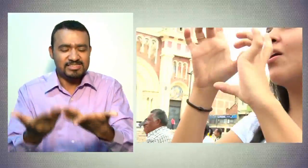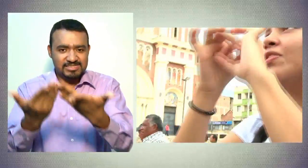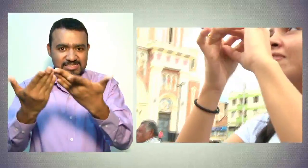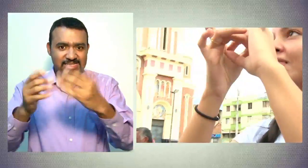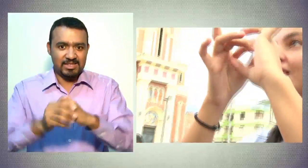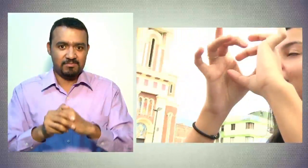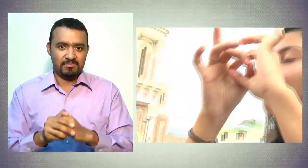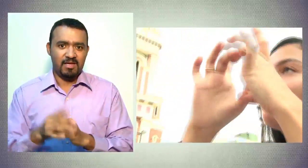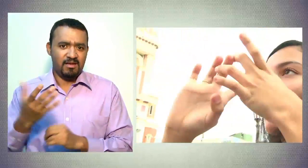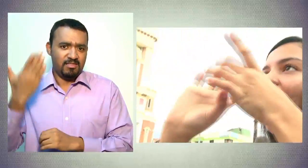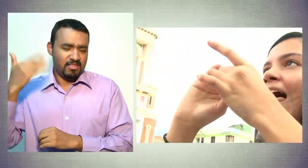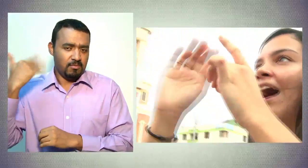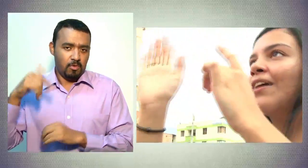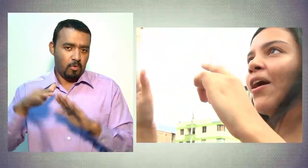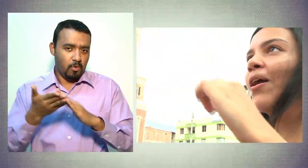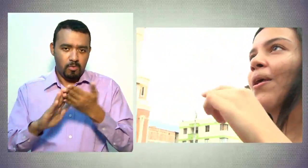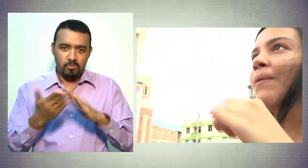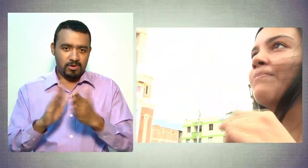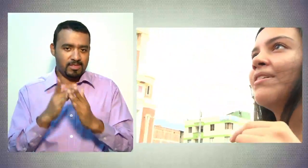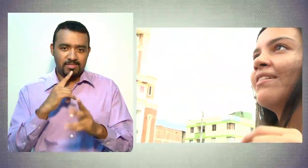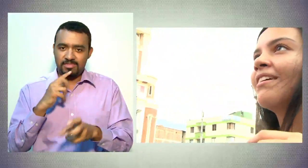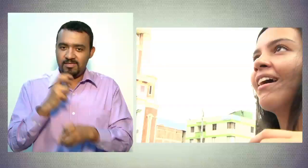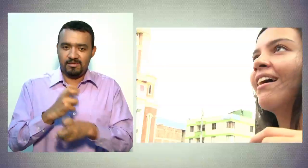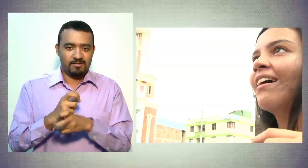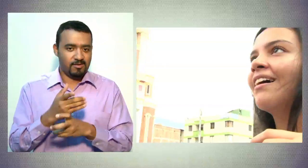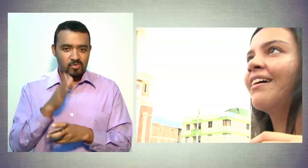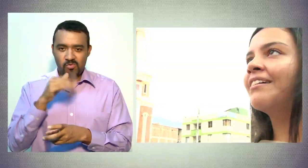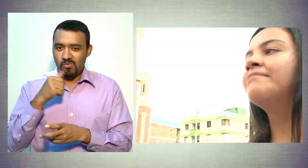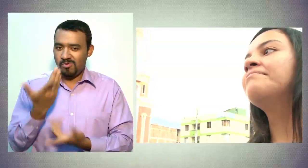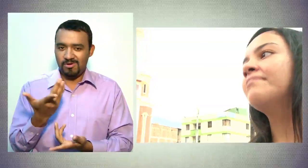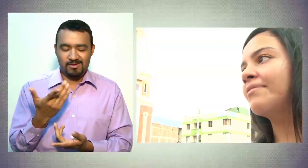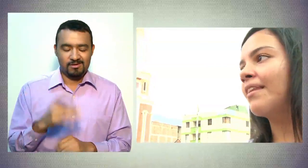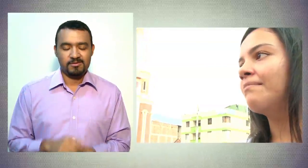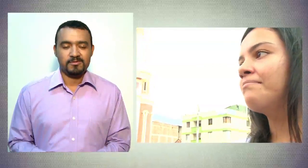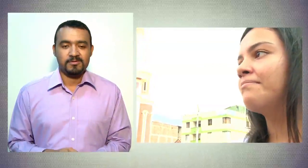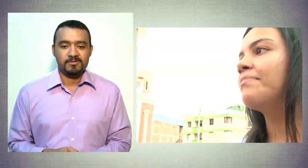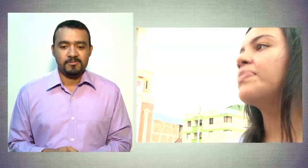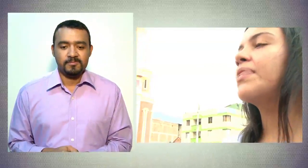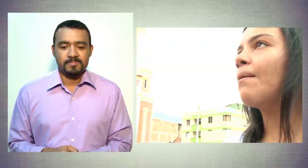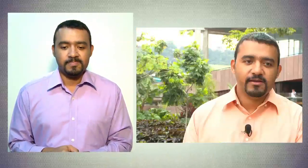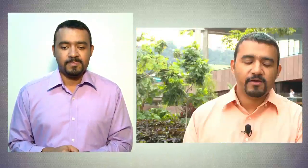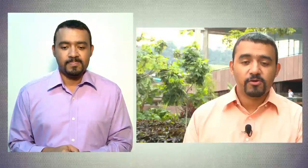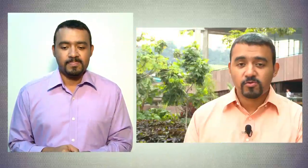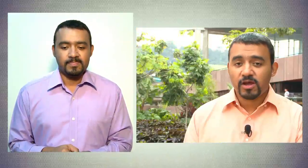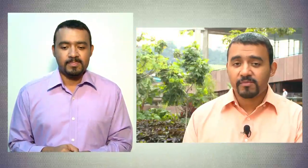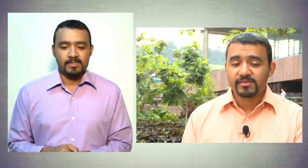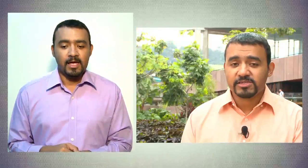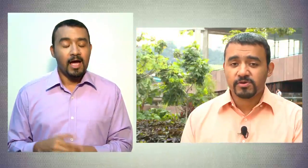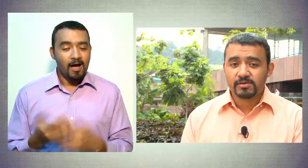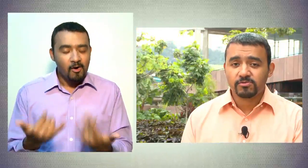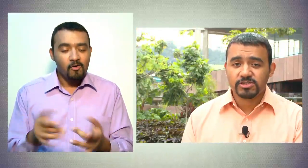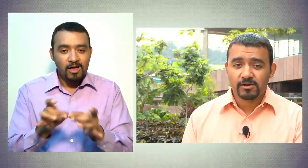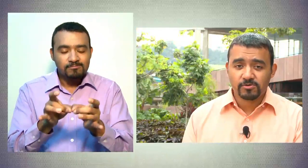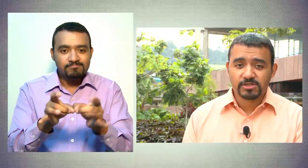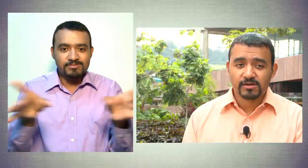cosa que la comunidad sorda no ha tenido la oportunidad en estos momentos. Y afortunadamente, después de mucha lucha